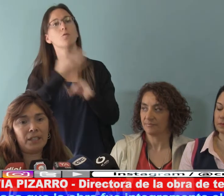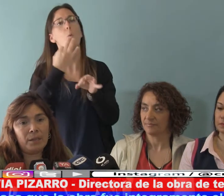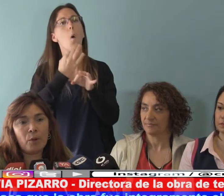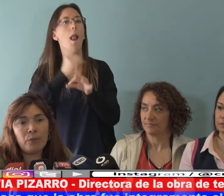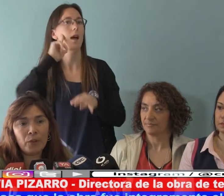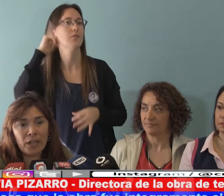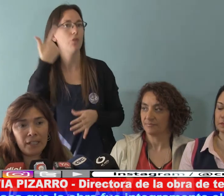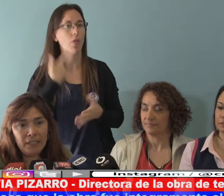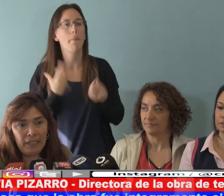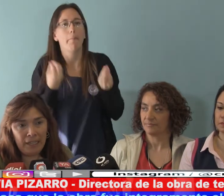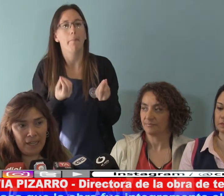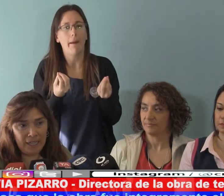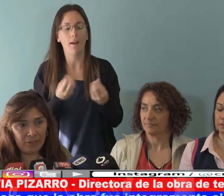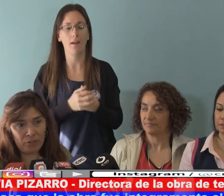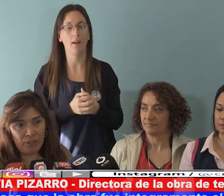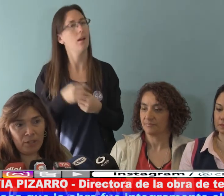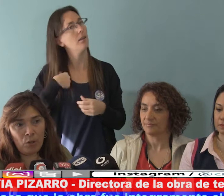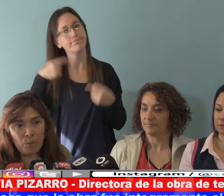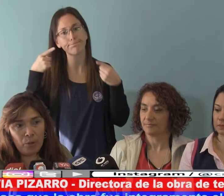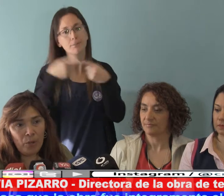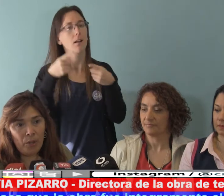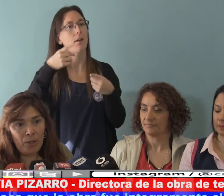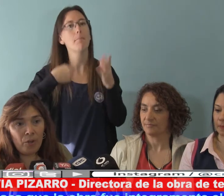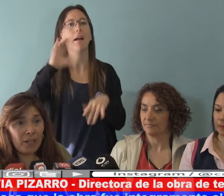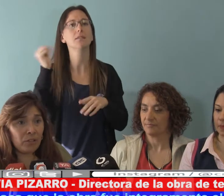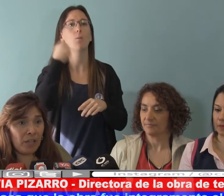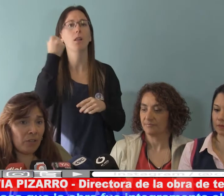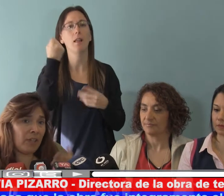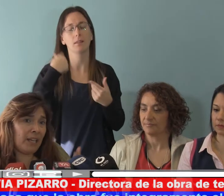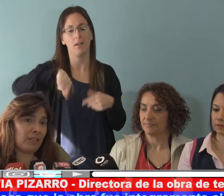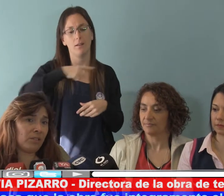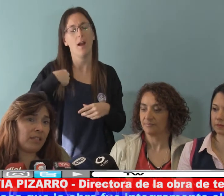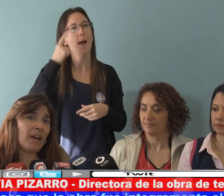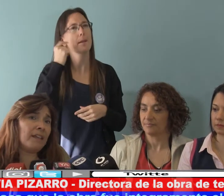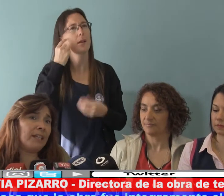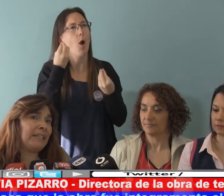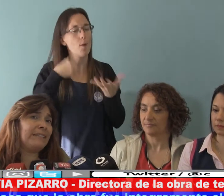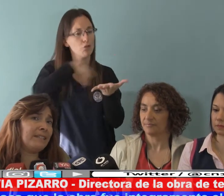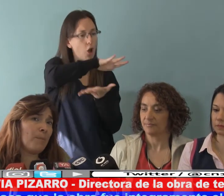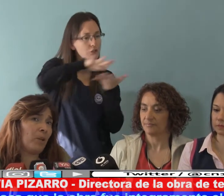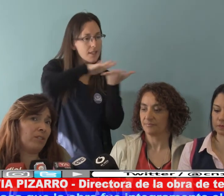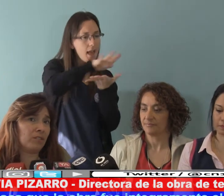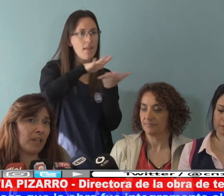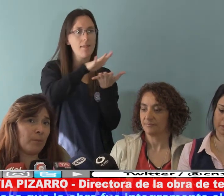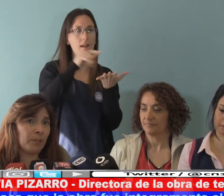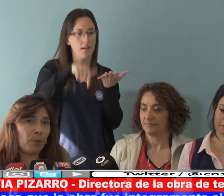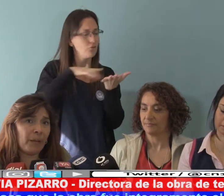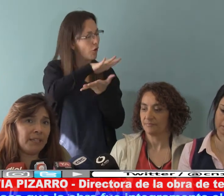queremos enfocar es en esto, en cómo nos ha costado desde la sociedad, desde que iniciamos la sociedad de nuestro país,